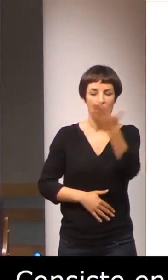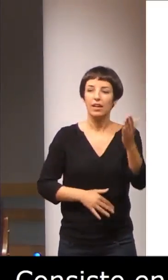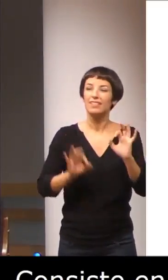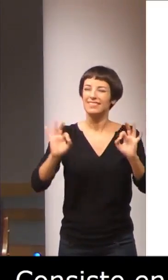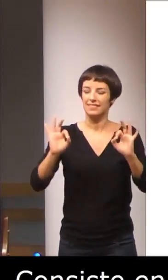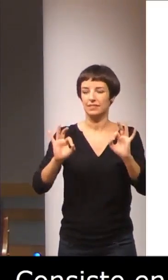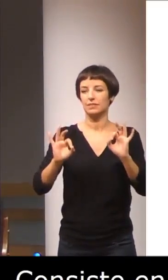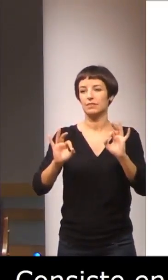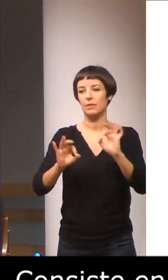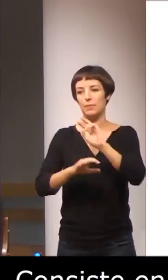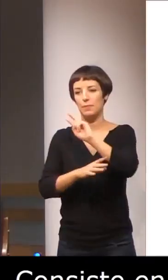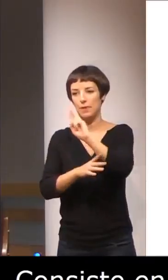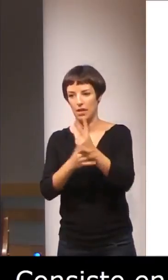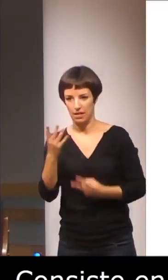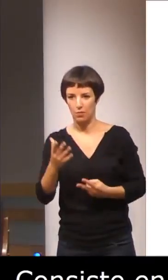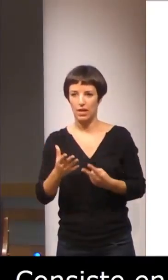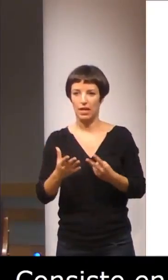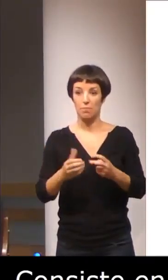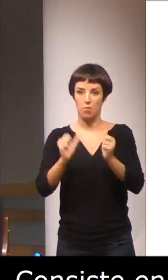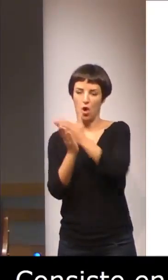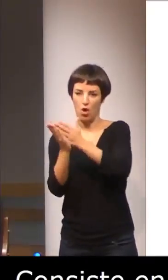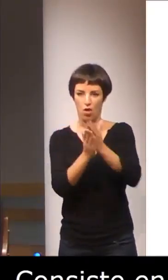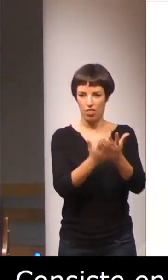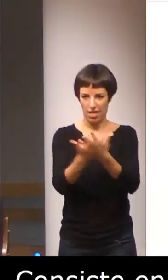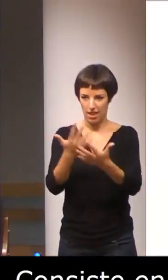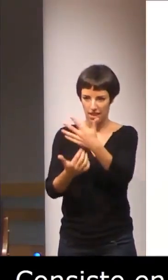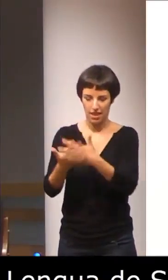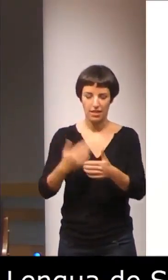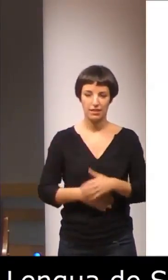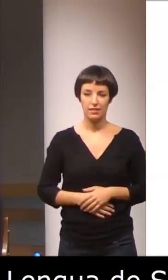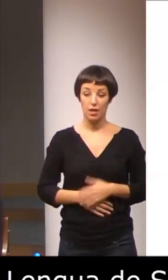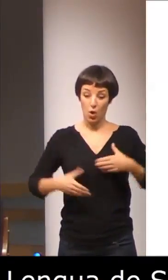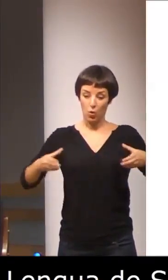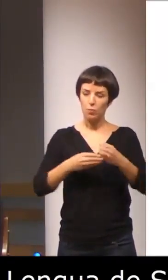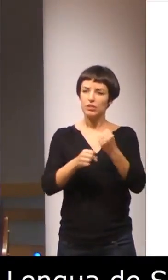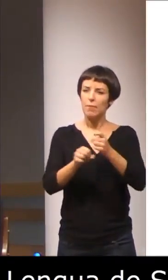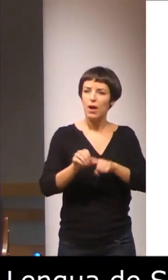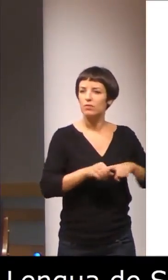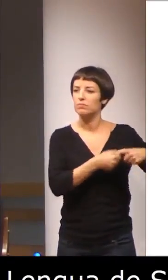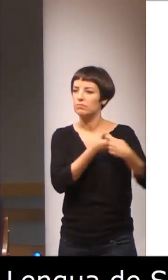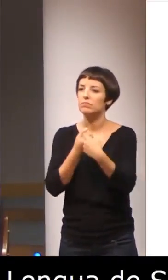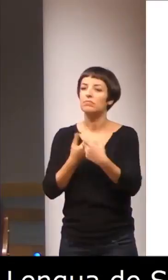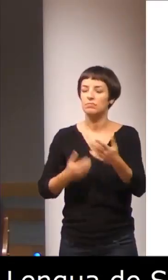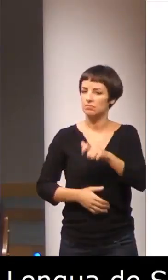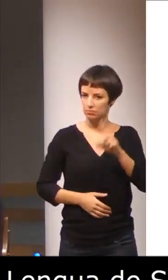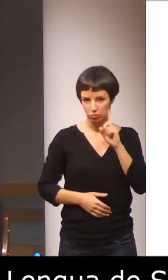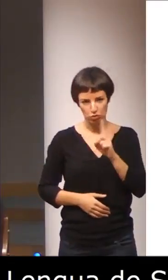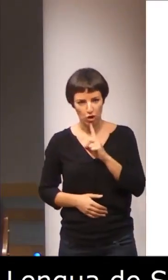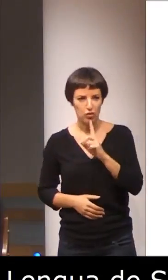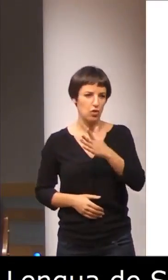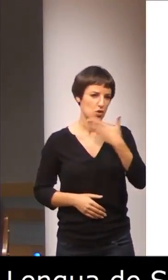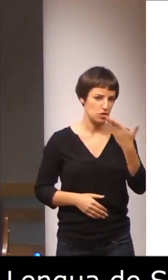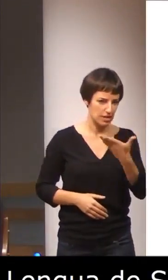bilingüe intermodal. El grupo de trabajo está formado por personas sordas, personas